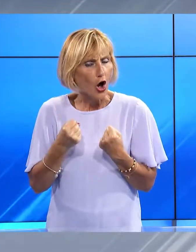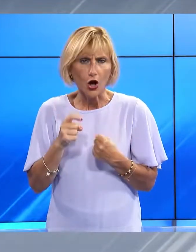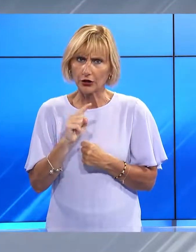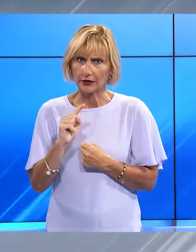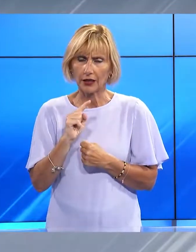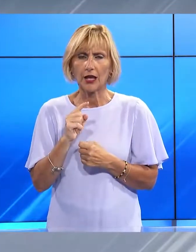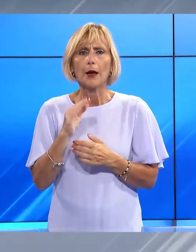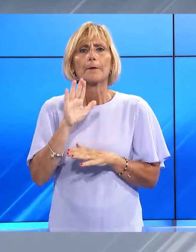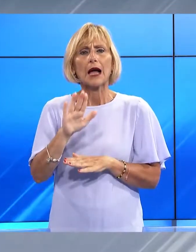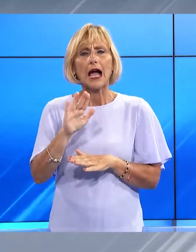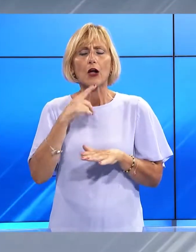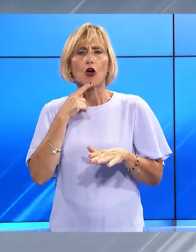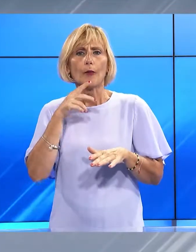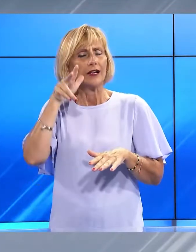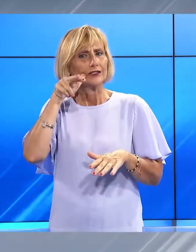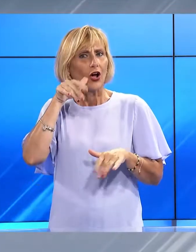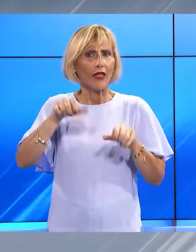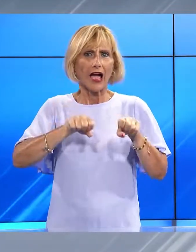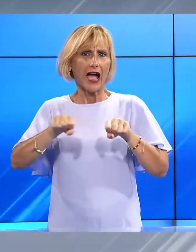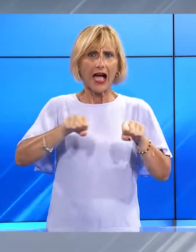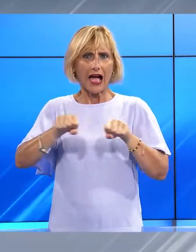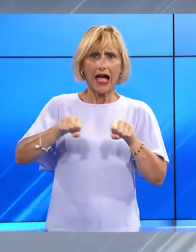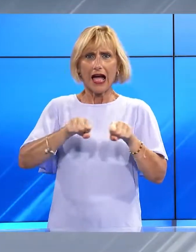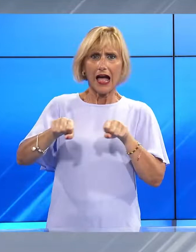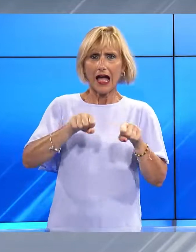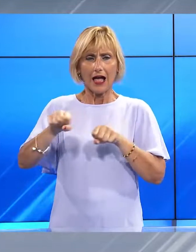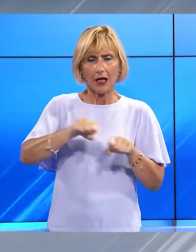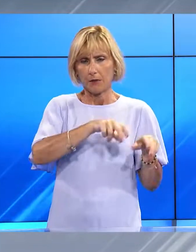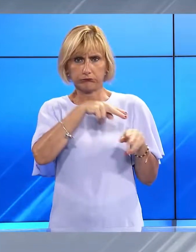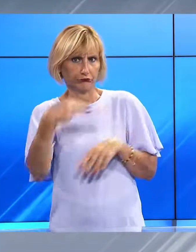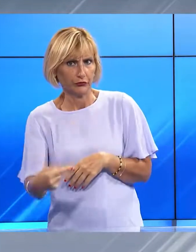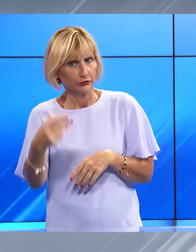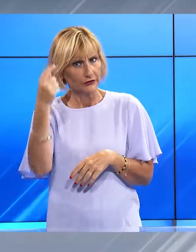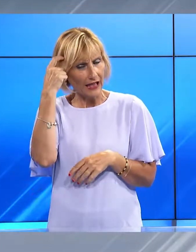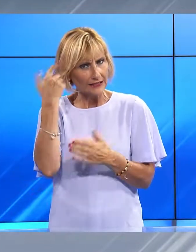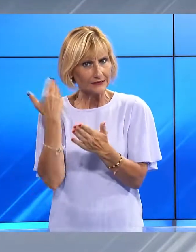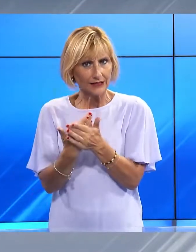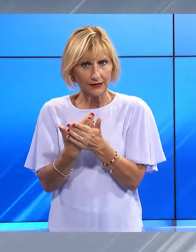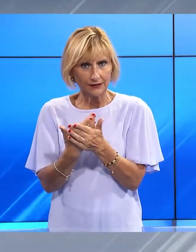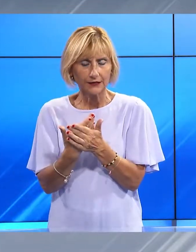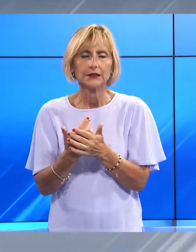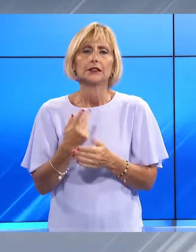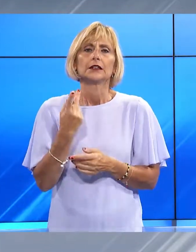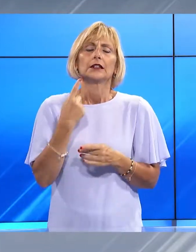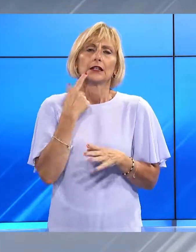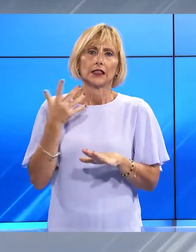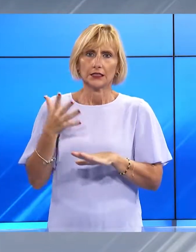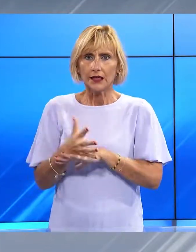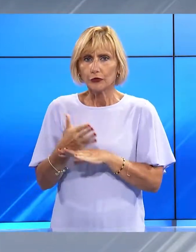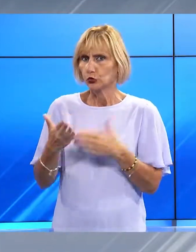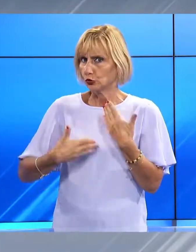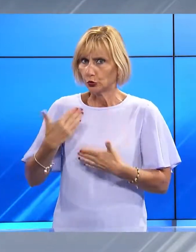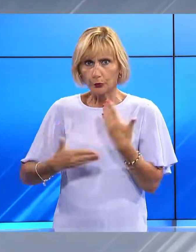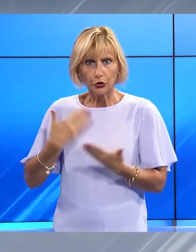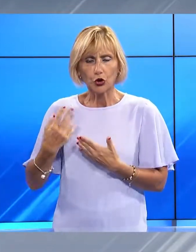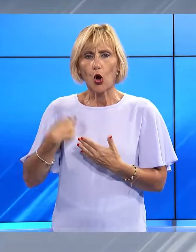bastato a far perdere l'equilibrio all'anziana che ha sbattuto violentemente la testa a terra. Sul posto sono intervenuti i sanitari della Croce